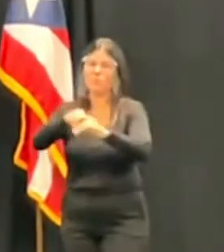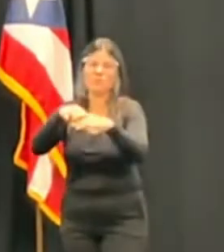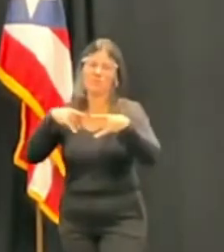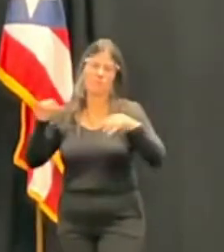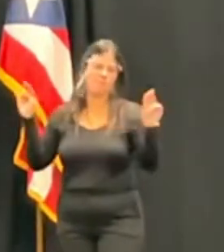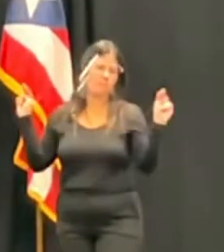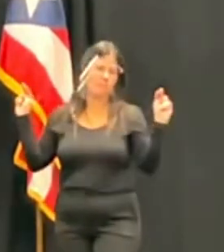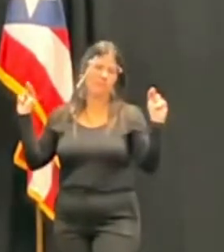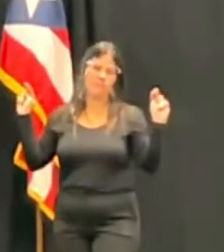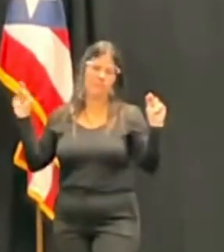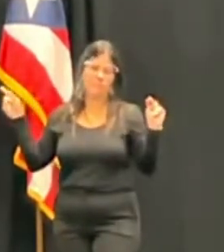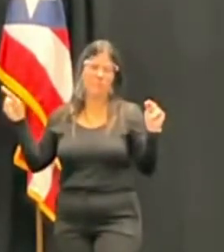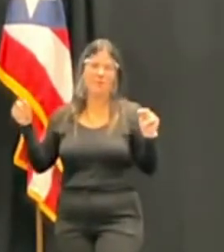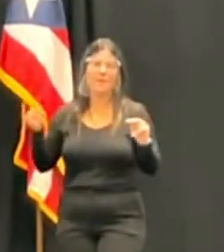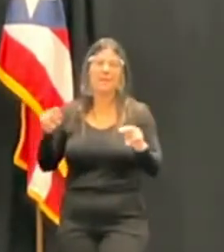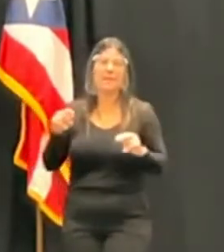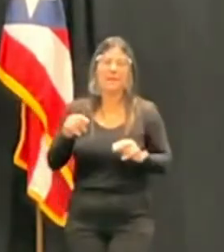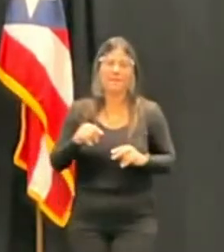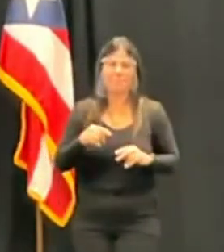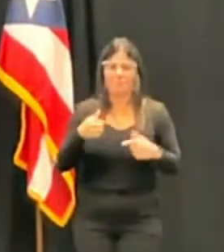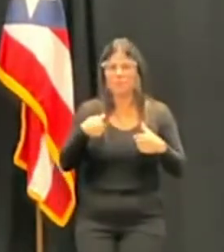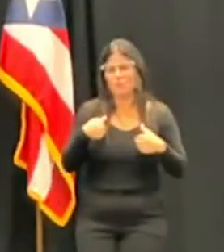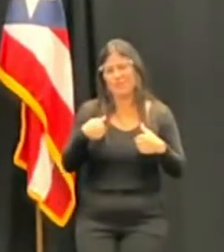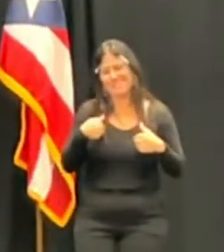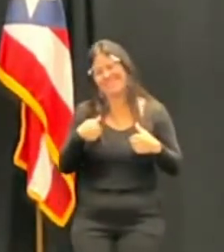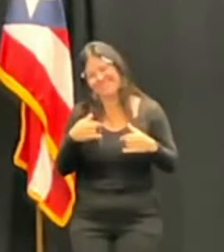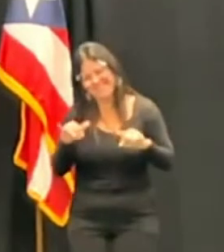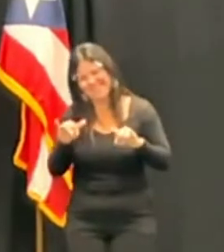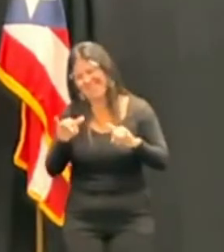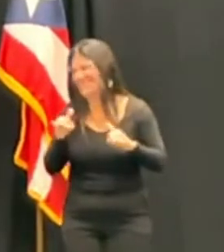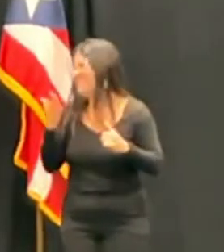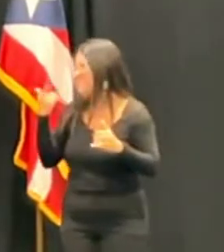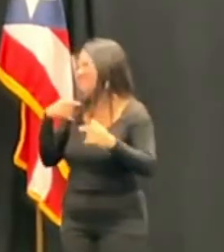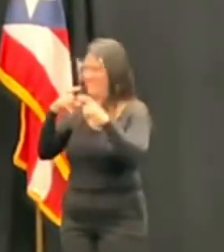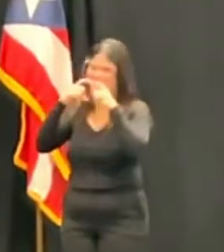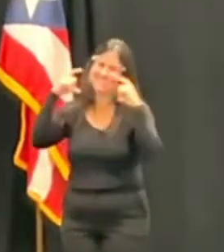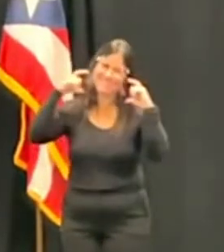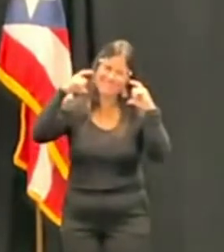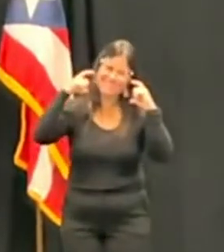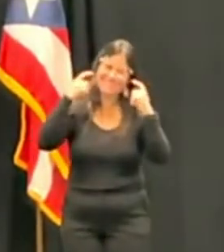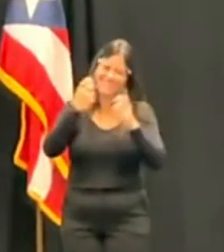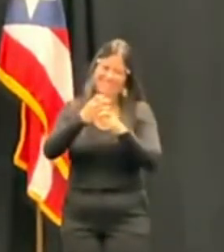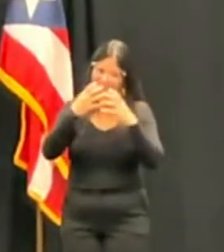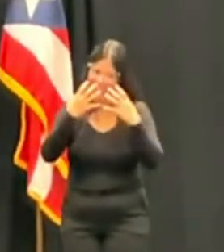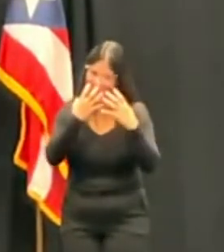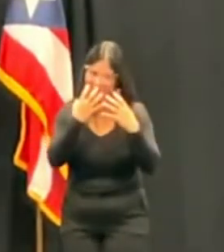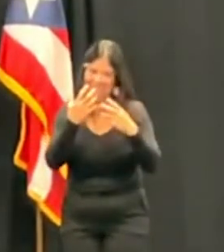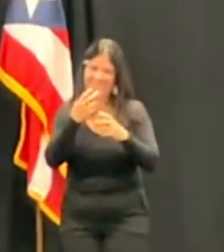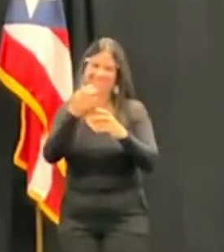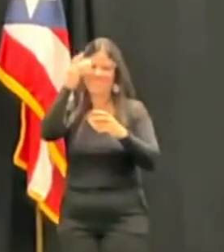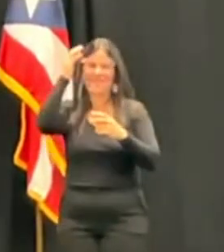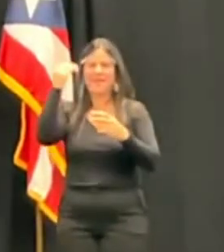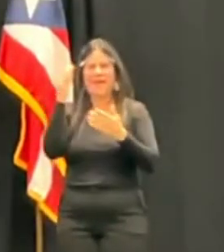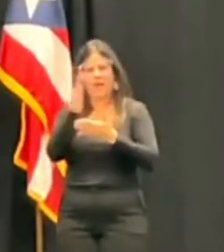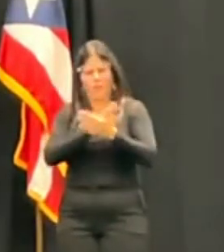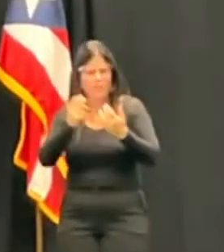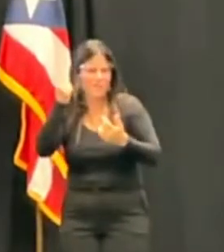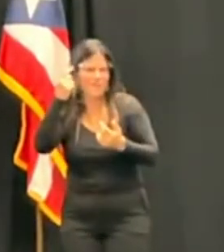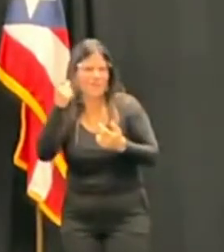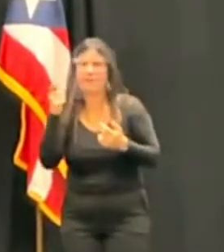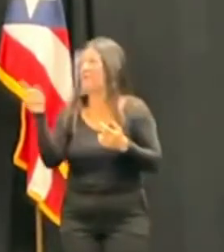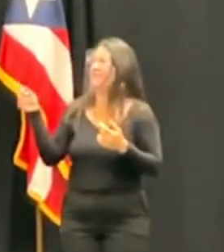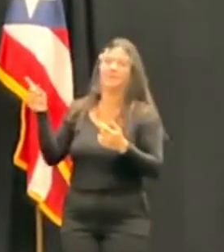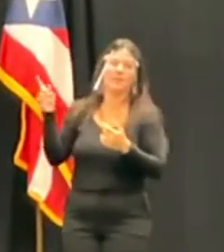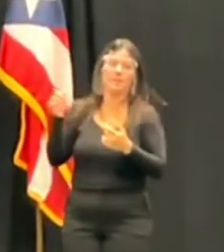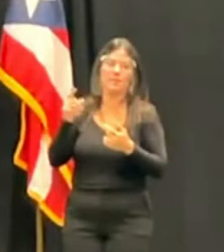algún asunto que usted entienda? Y me estoy riendo debajo de la mascarilla. ¿Hay algo que usted entienda que vaya en contra de la designada? Bueno, yo he